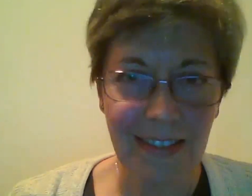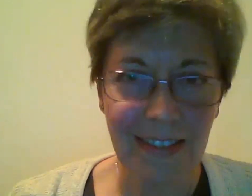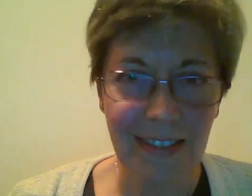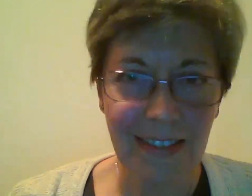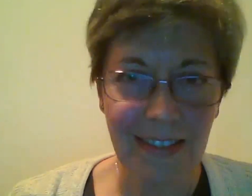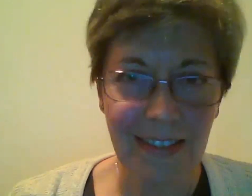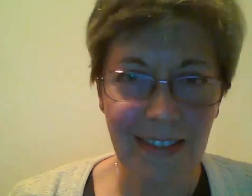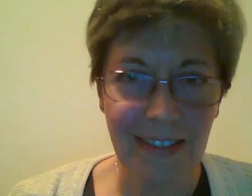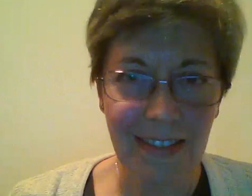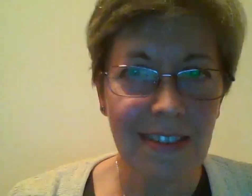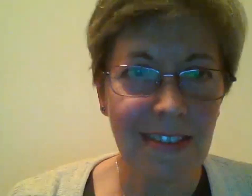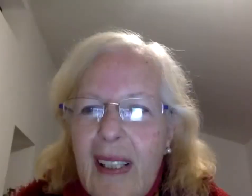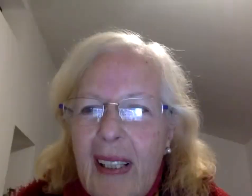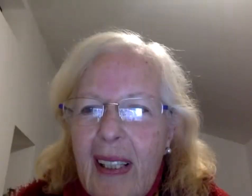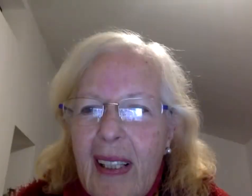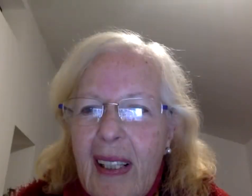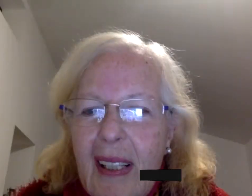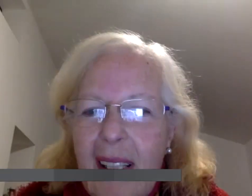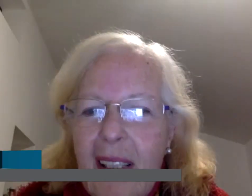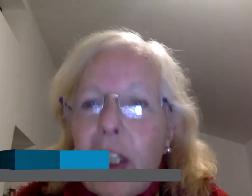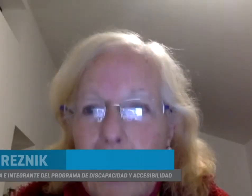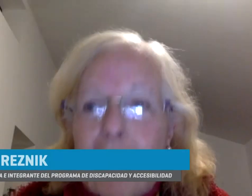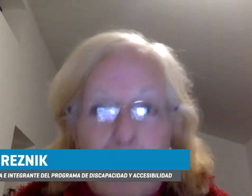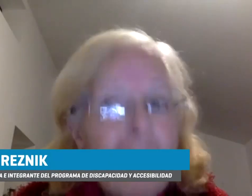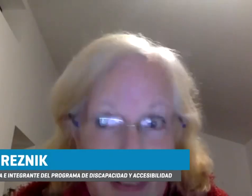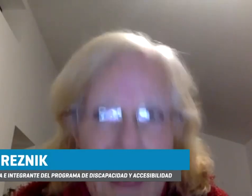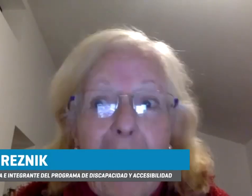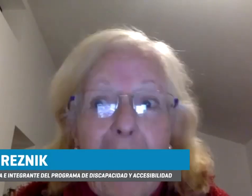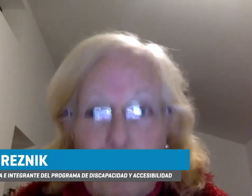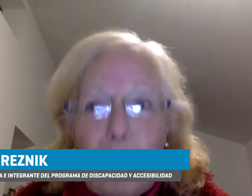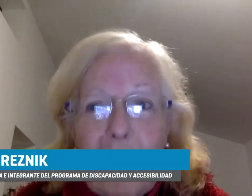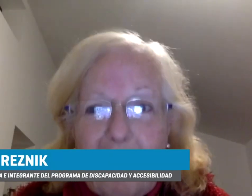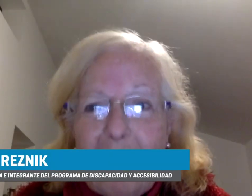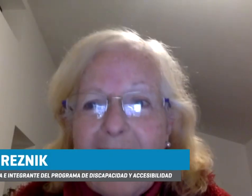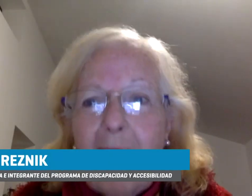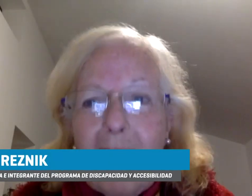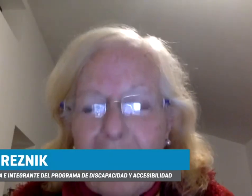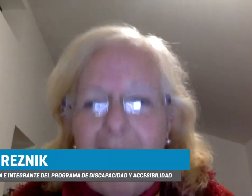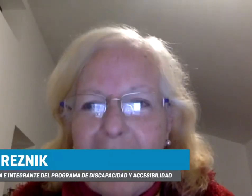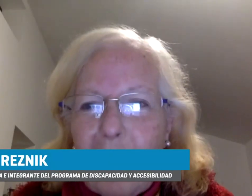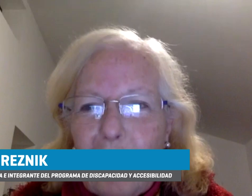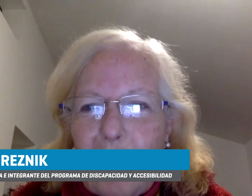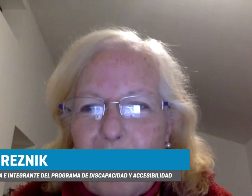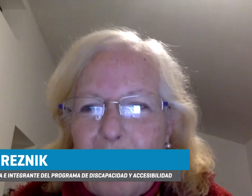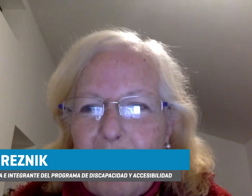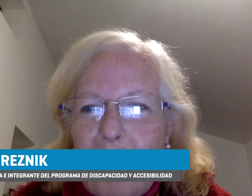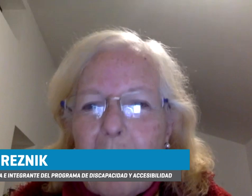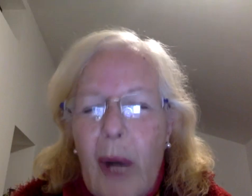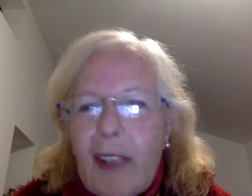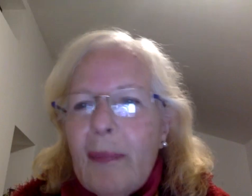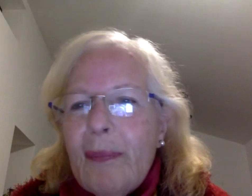cederte el micrófono ya lo puse está bien todo perfecto